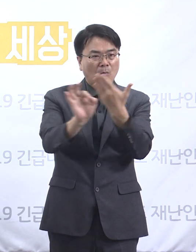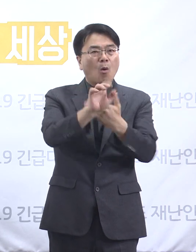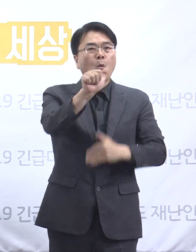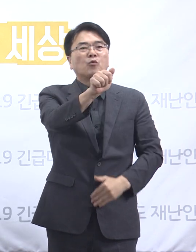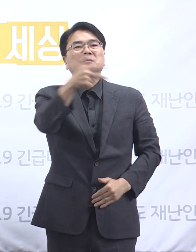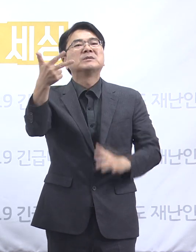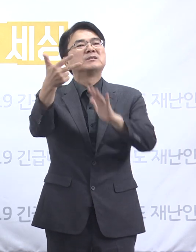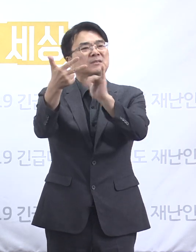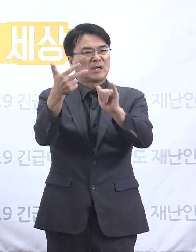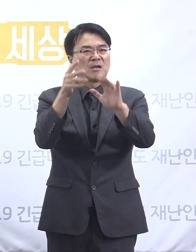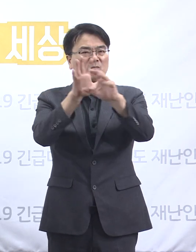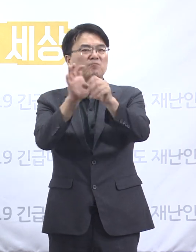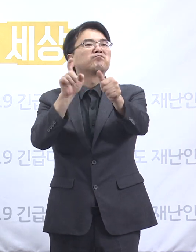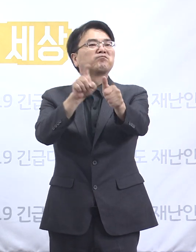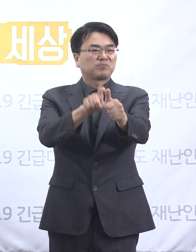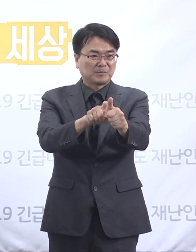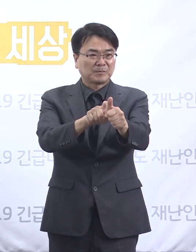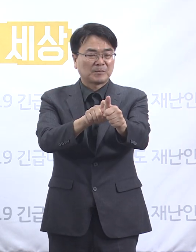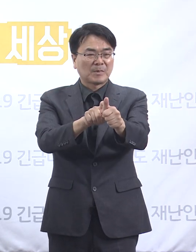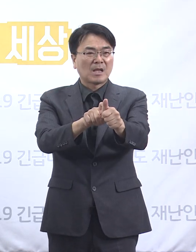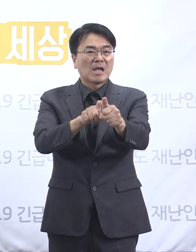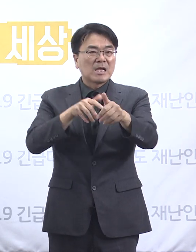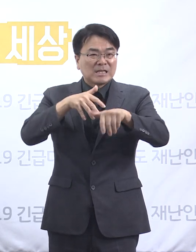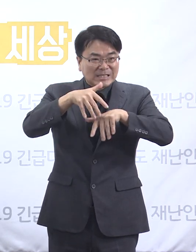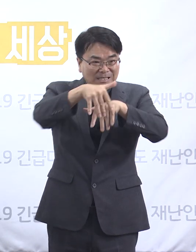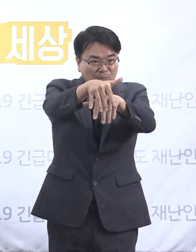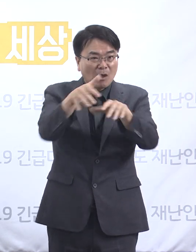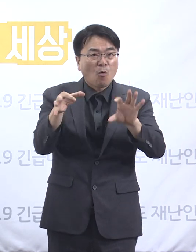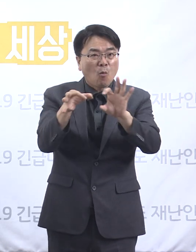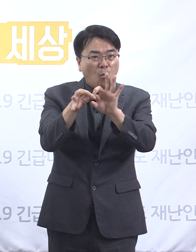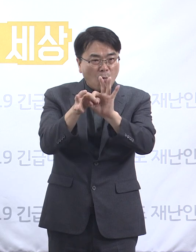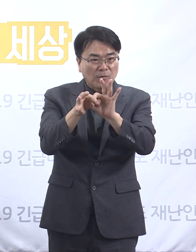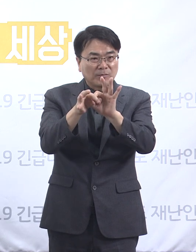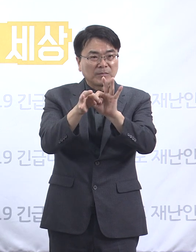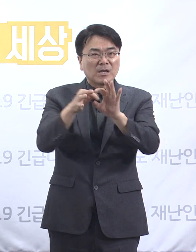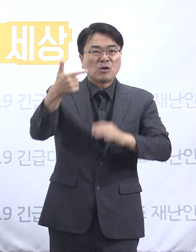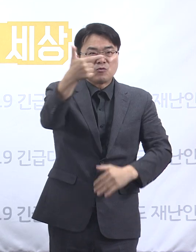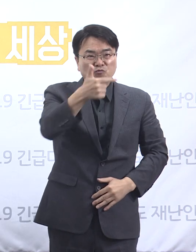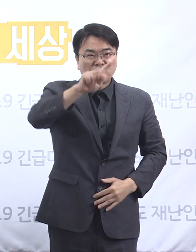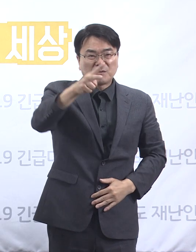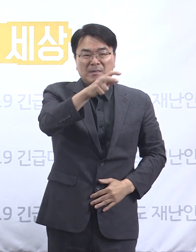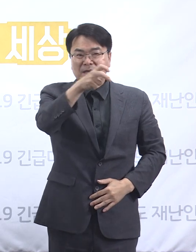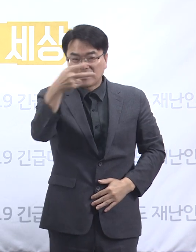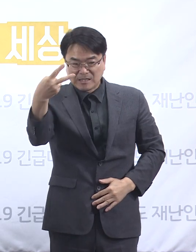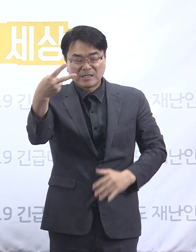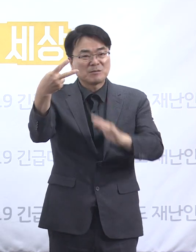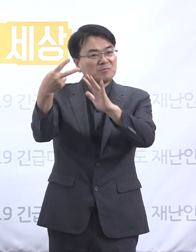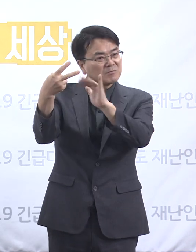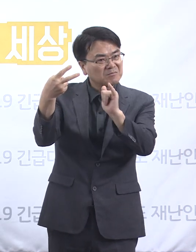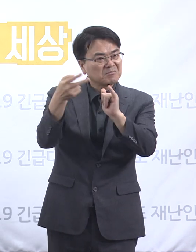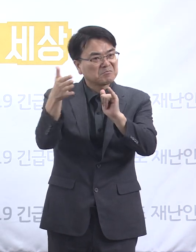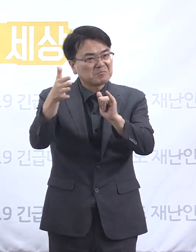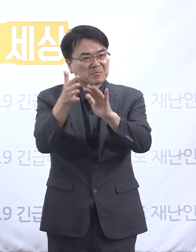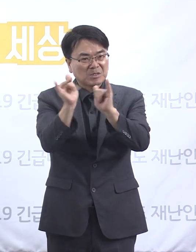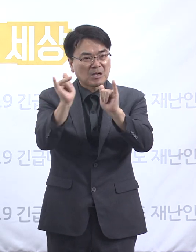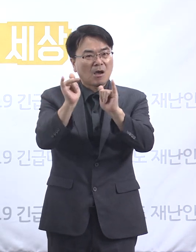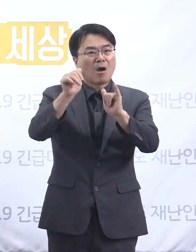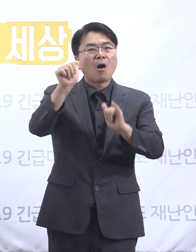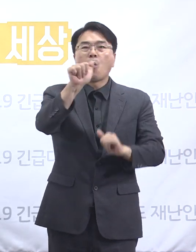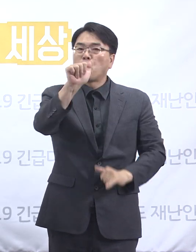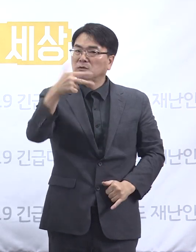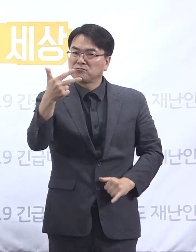늘어났습니다. 광화문 집회와 관련해서는 검사 인원 6,171명 중 57명이 양성 판정을,